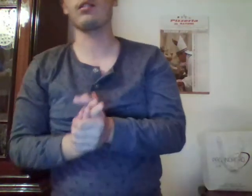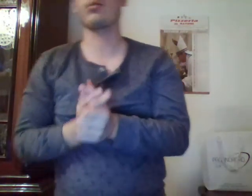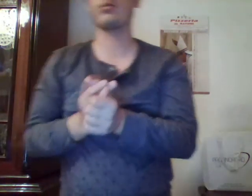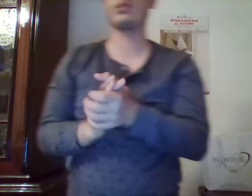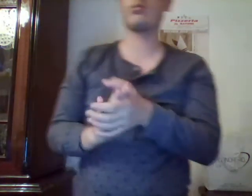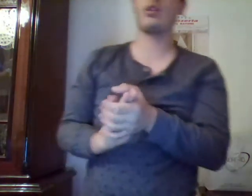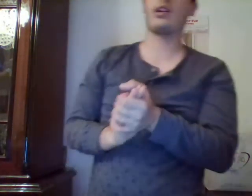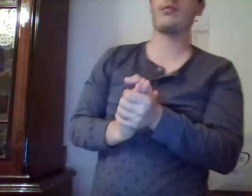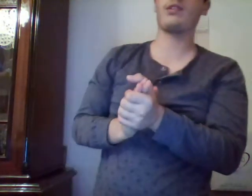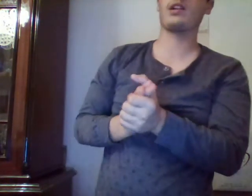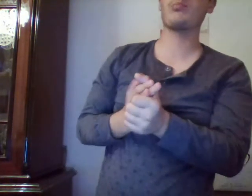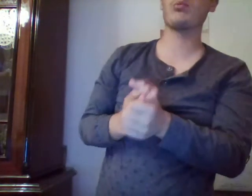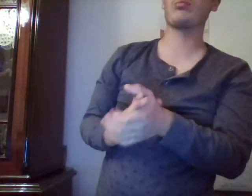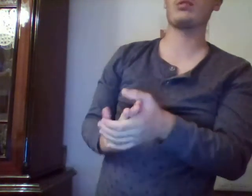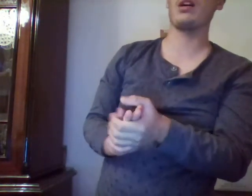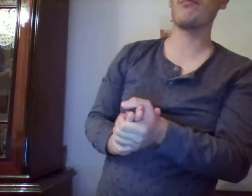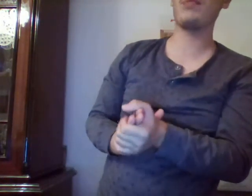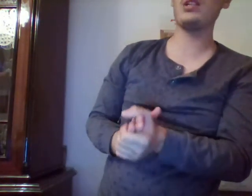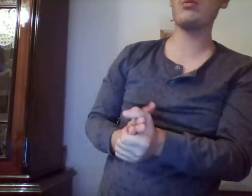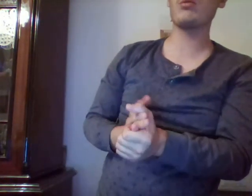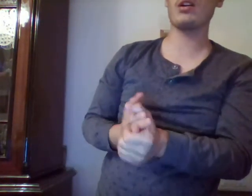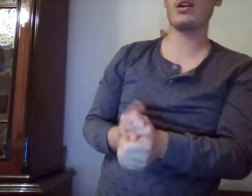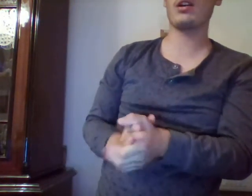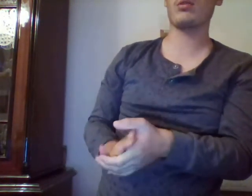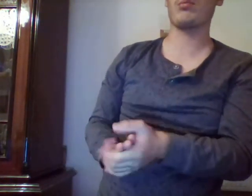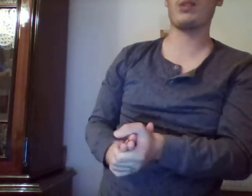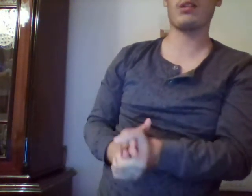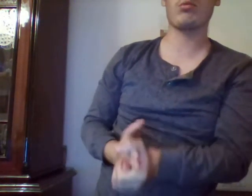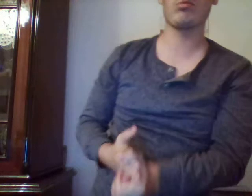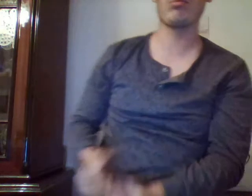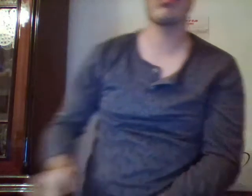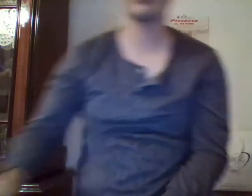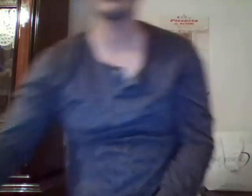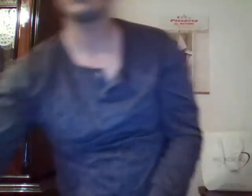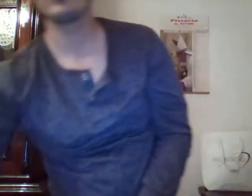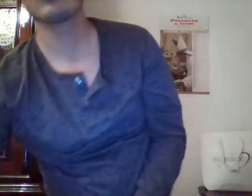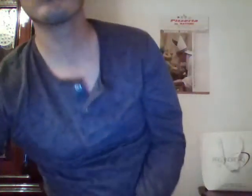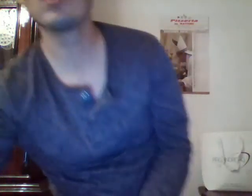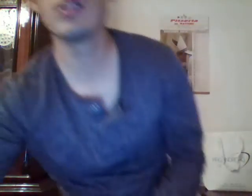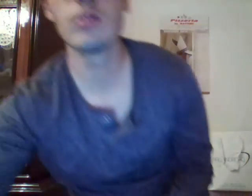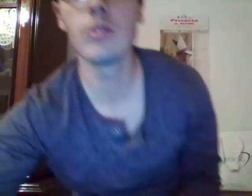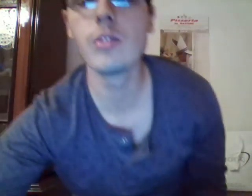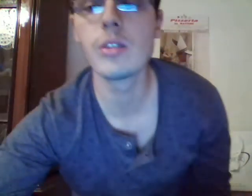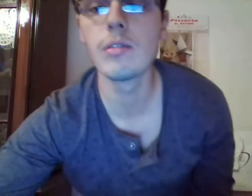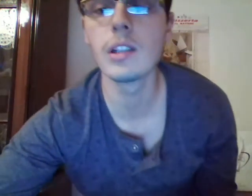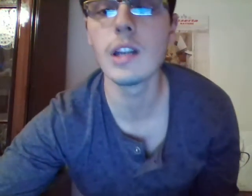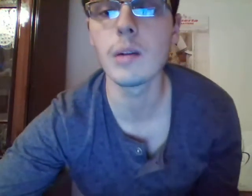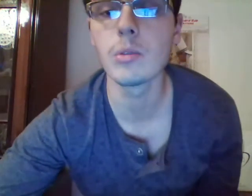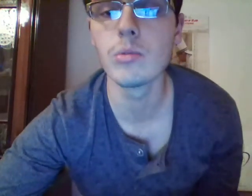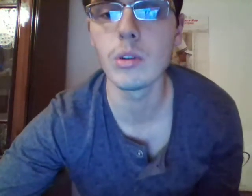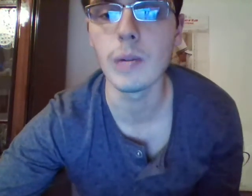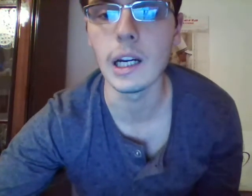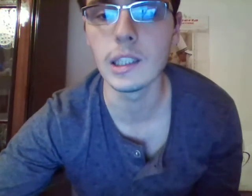è continuare a fare punti a vincere soprattutto quindi noi ci vediamo domani